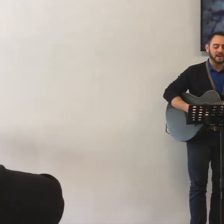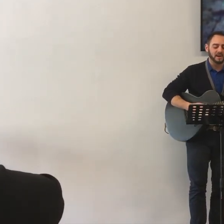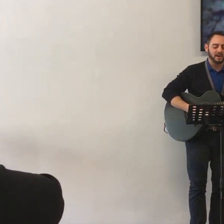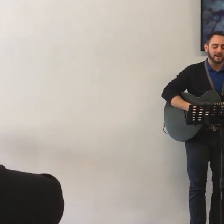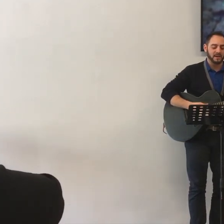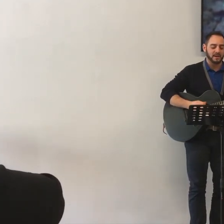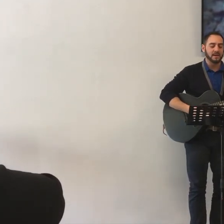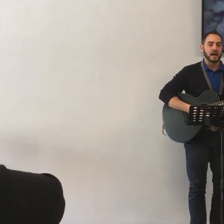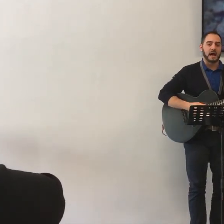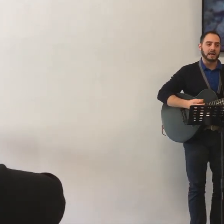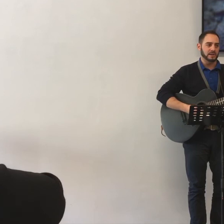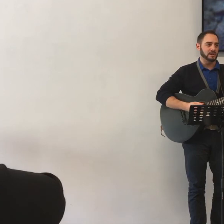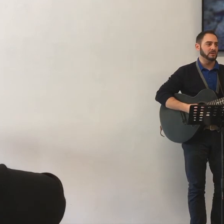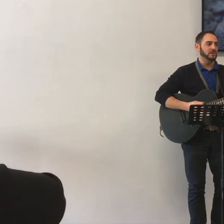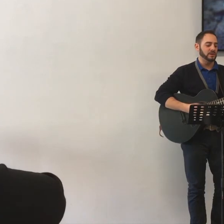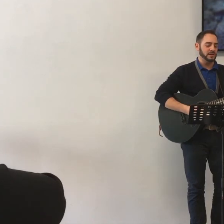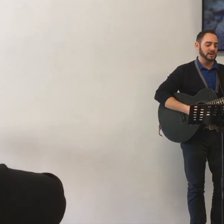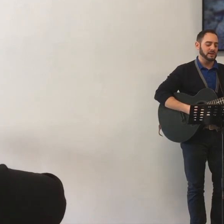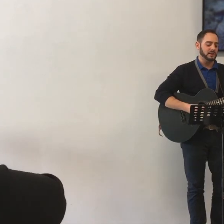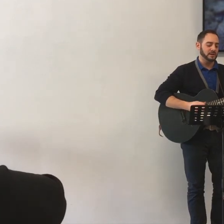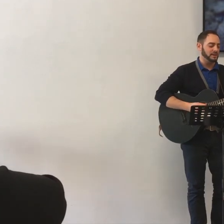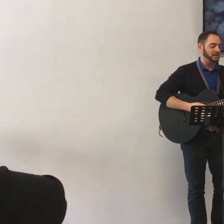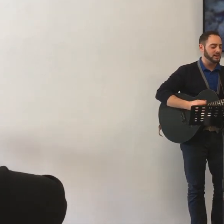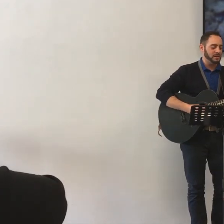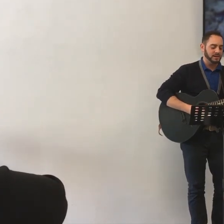me e agli idoli,